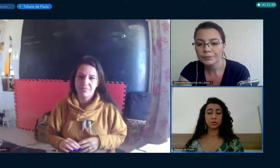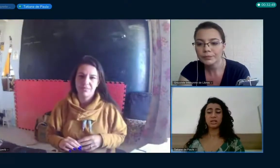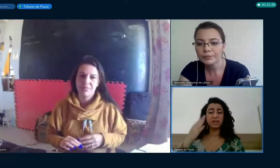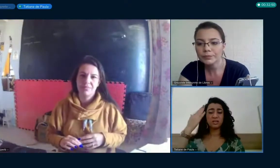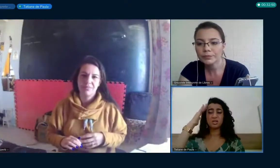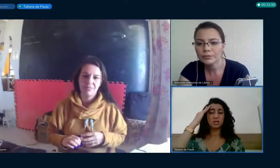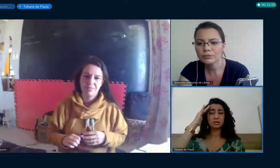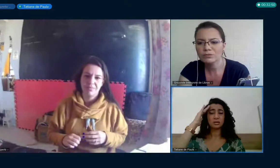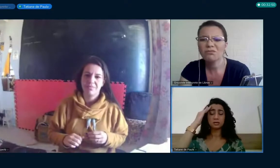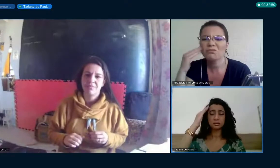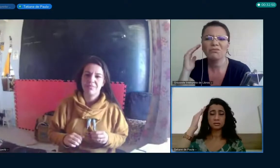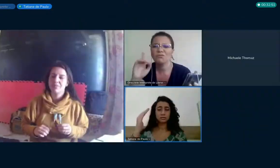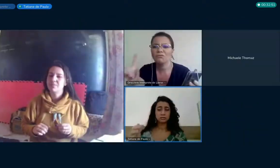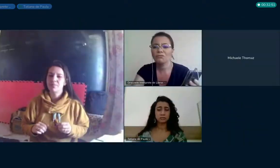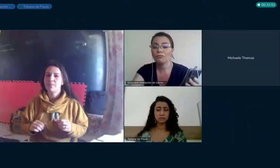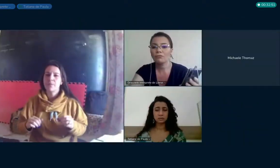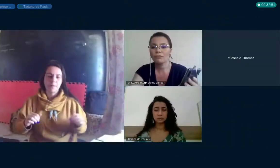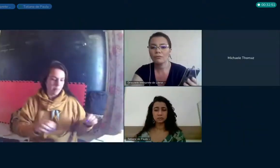Não entendi.